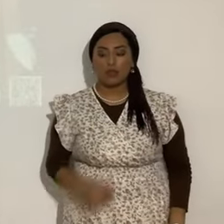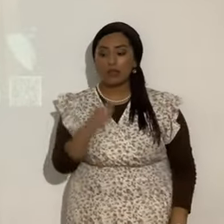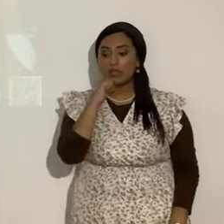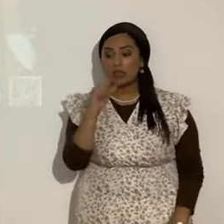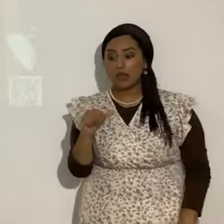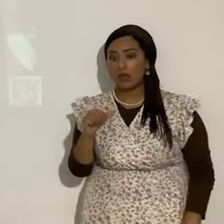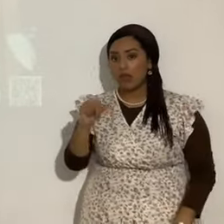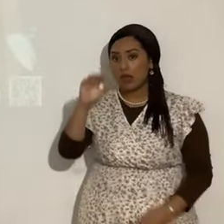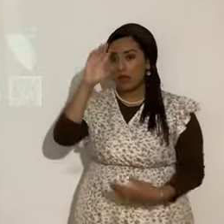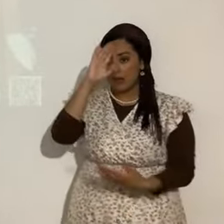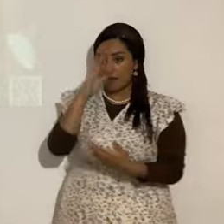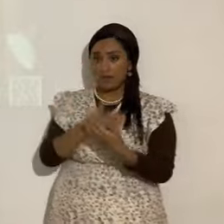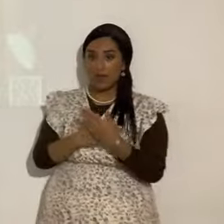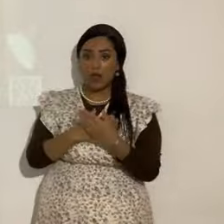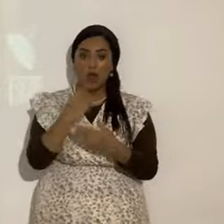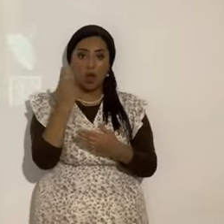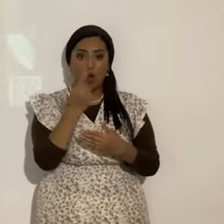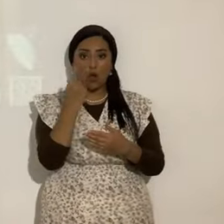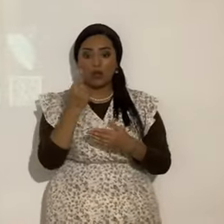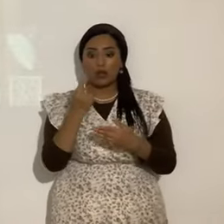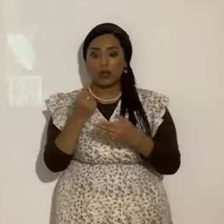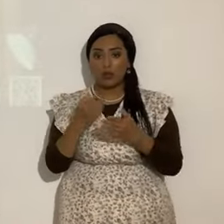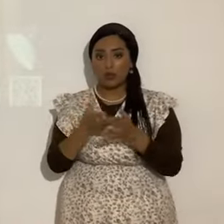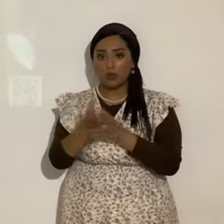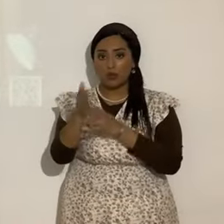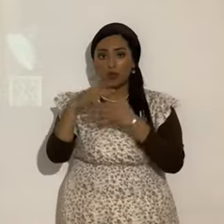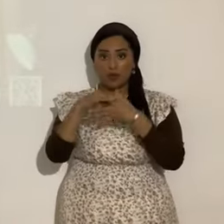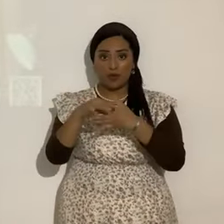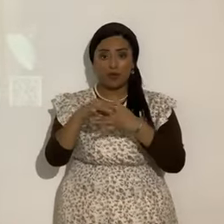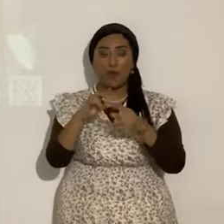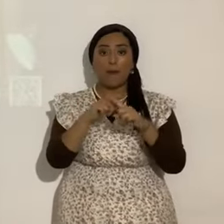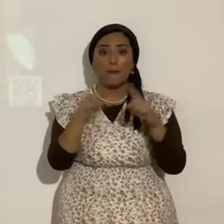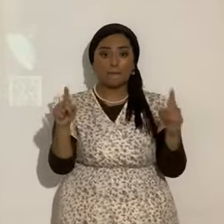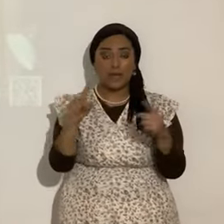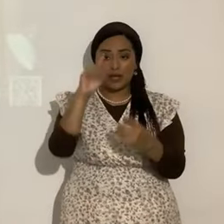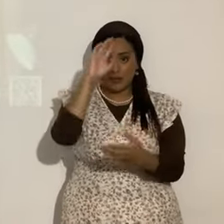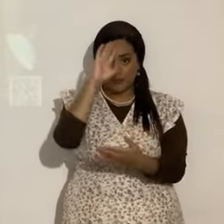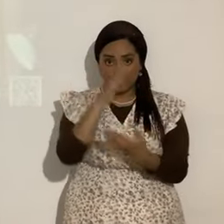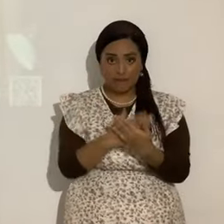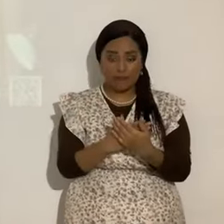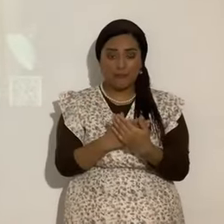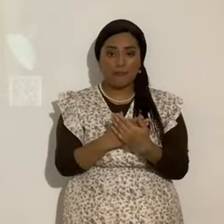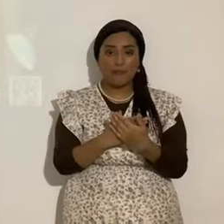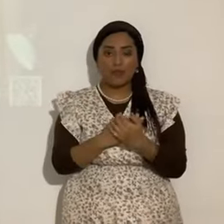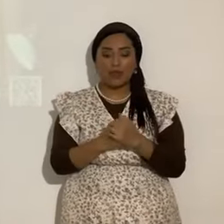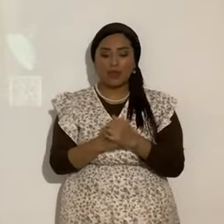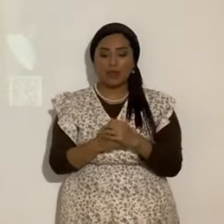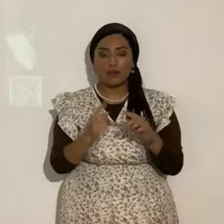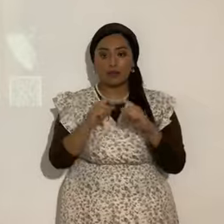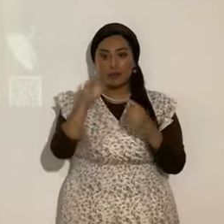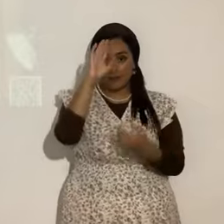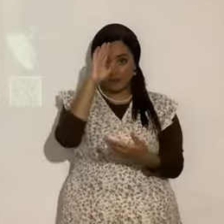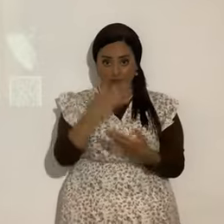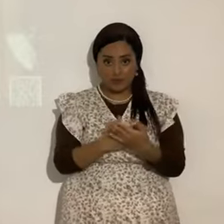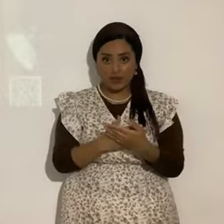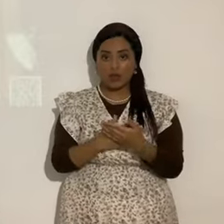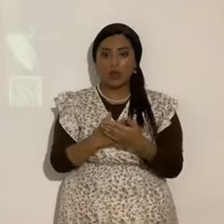según la carne son los hijos de Elohim, sino que los que son hijos según la promesa